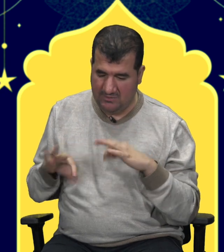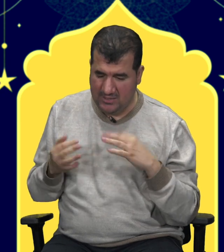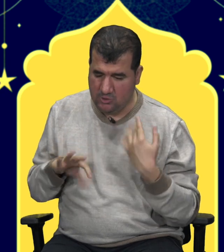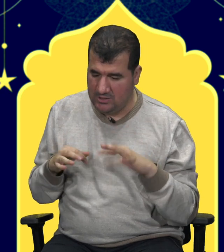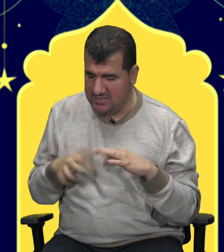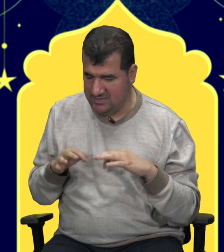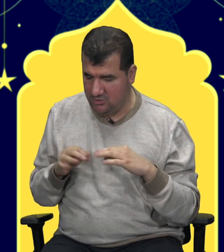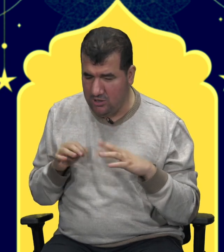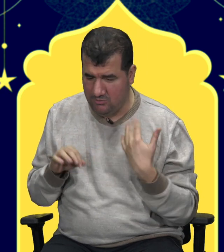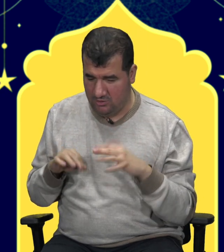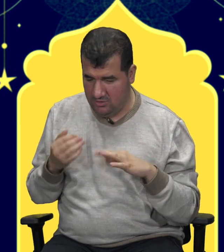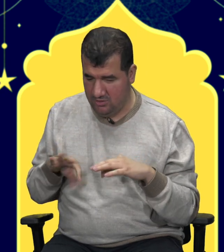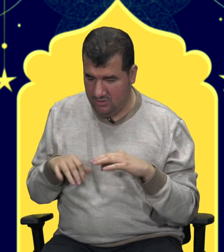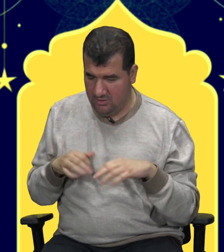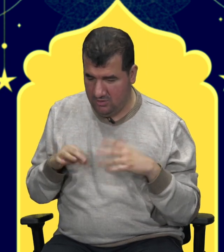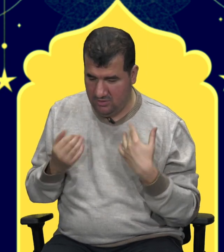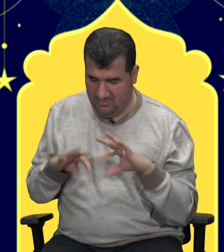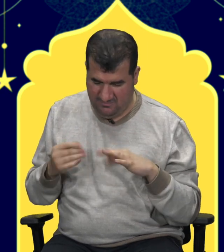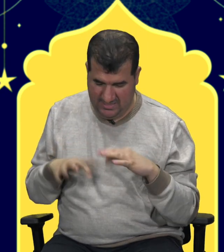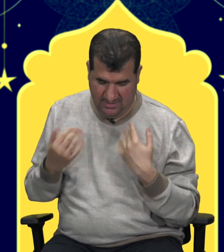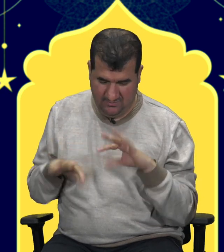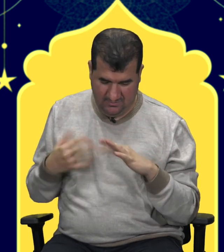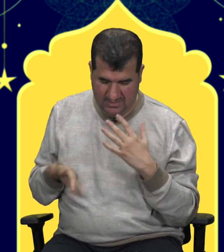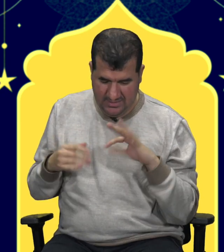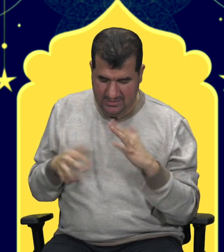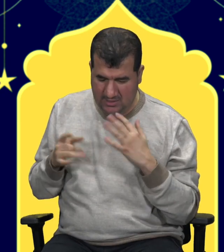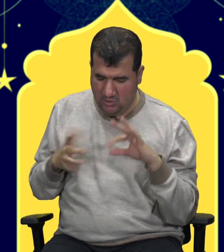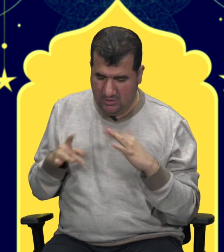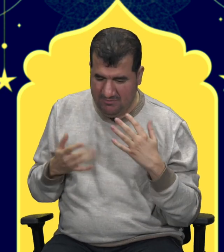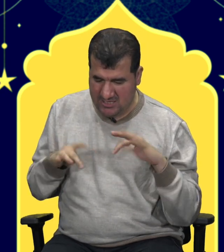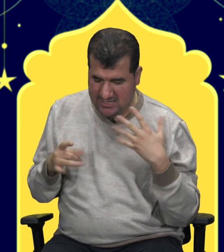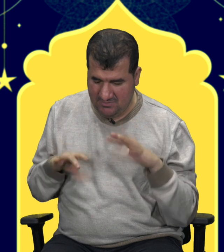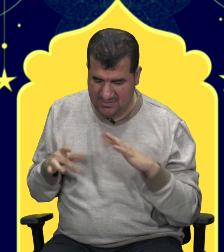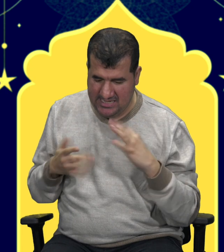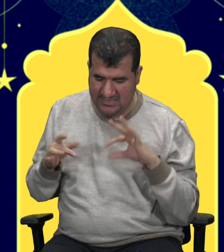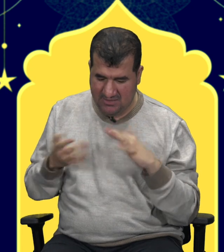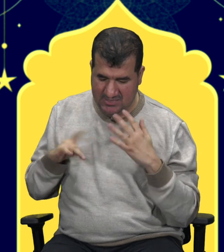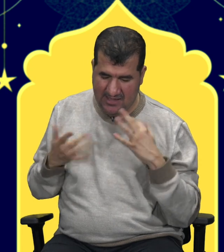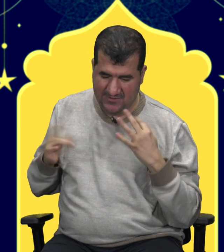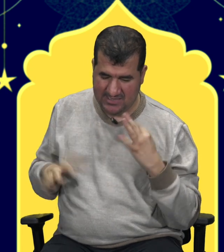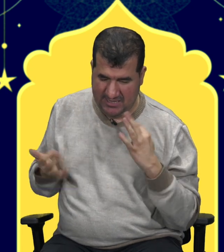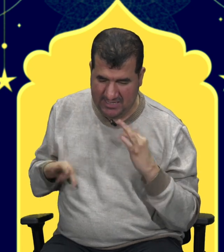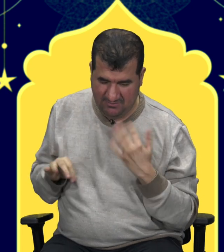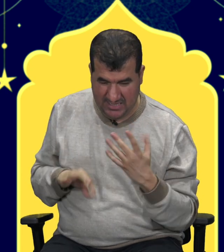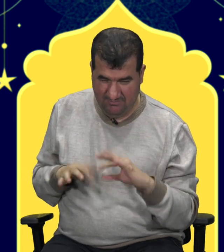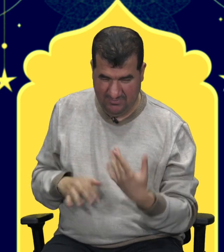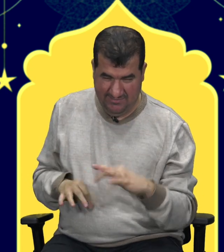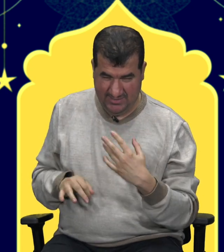soracaksın doğru mu? Evet. Peki. İlk soruyla başlayalım. Seyircilerimizi daha fazla bekletmeyelim. Tamam.